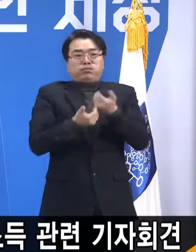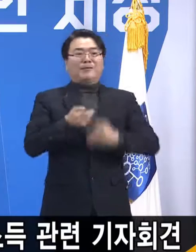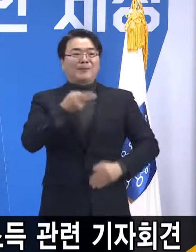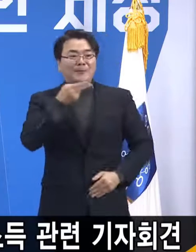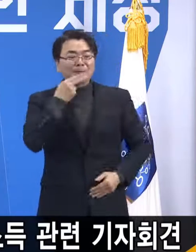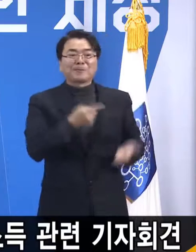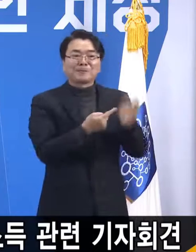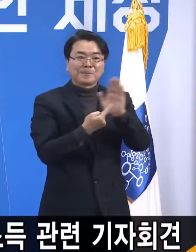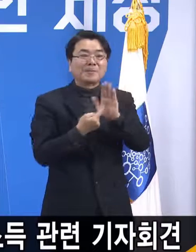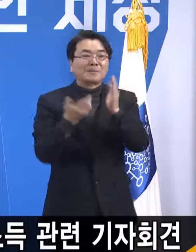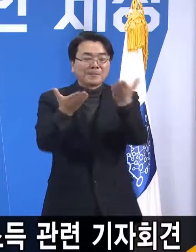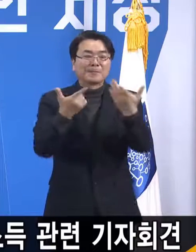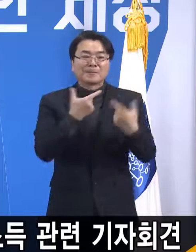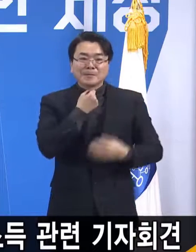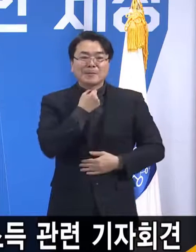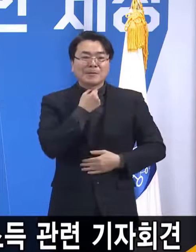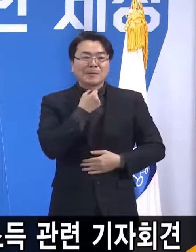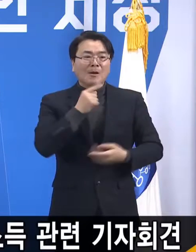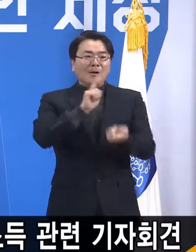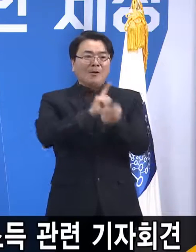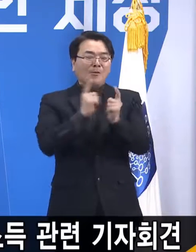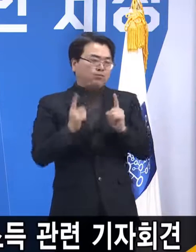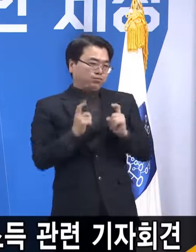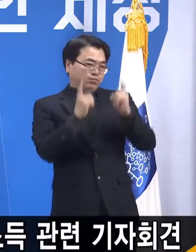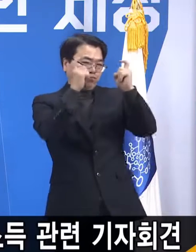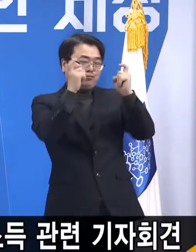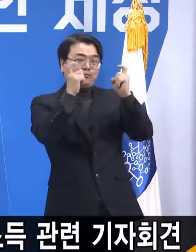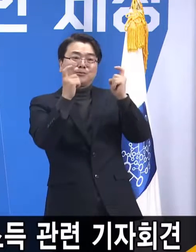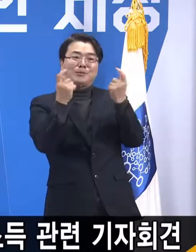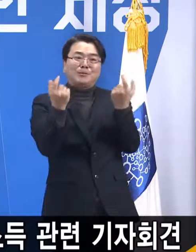드립니다. 자꾸 싸우는 게 세상에